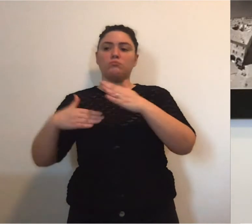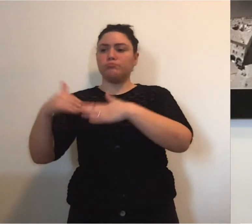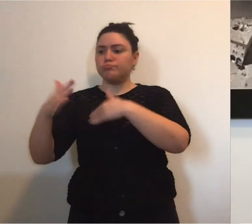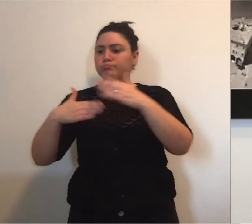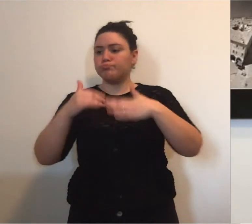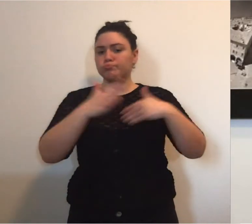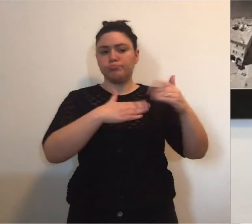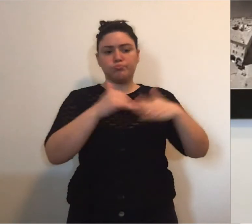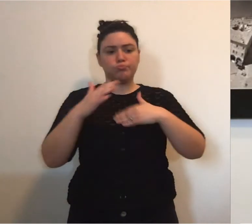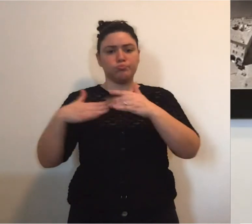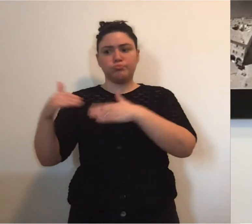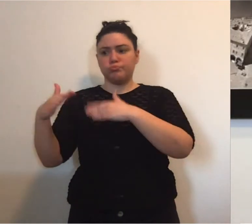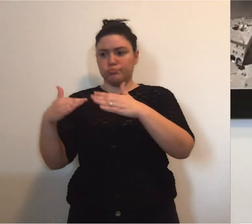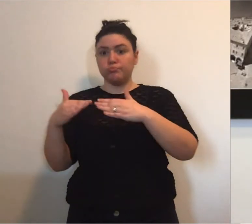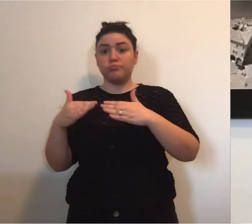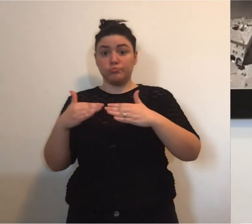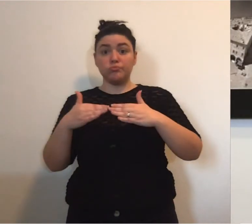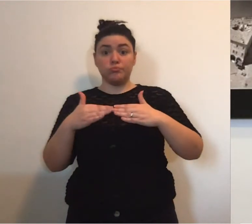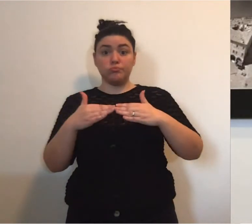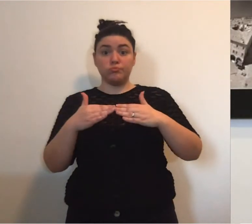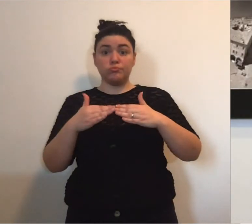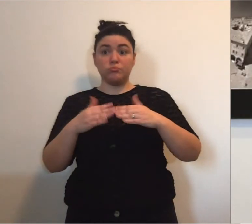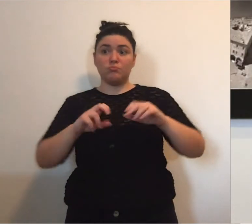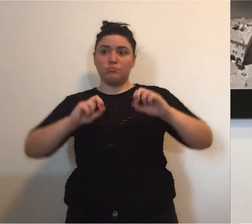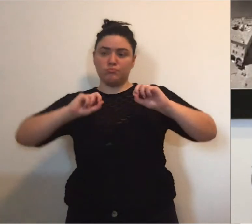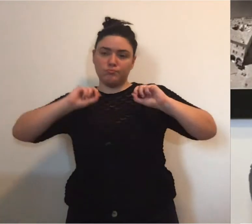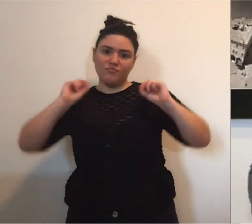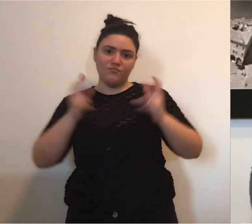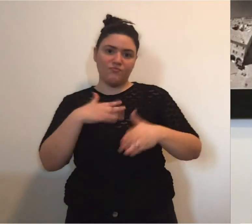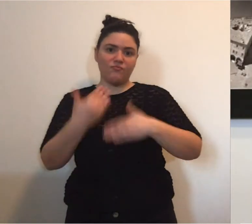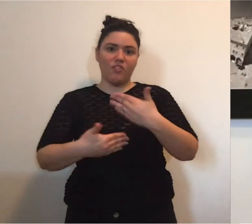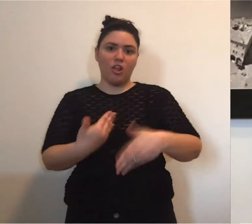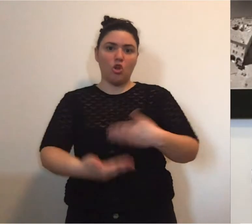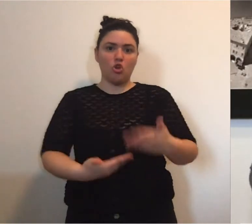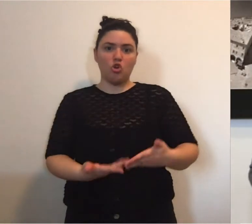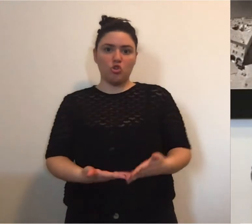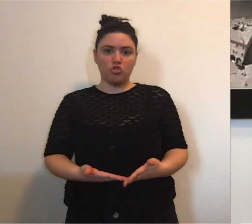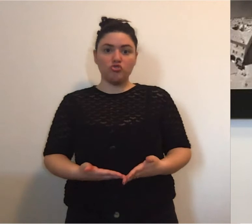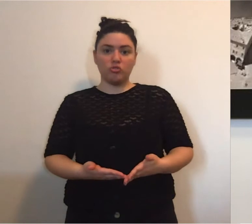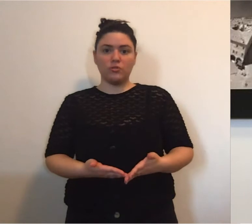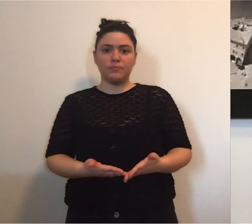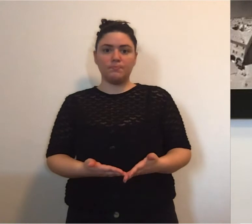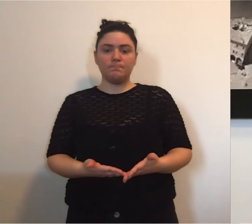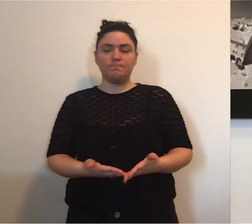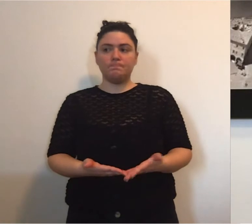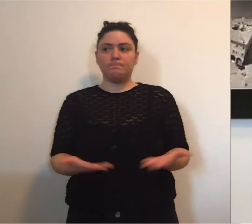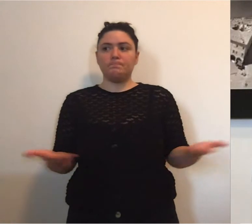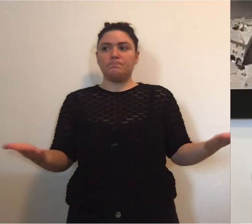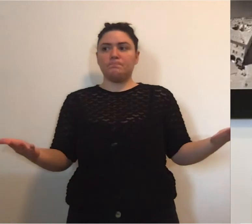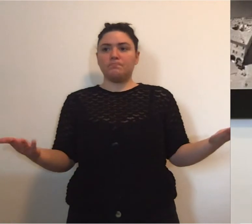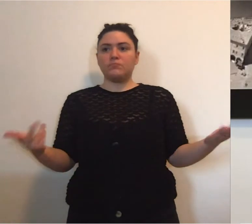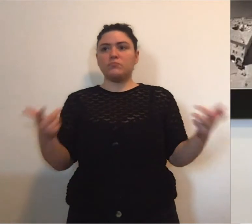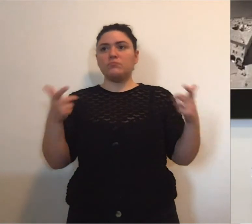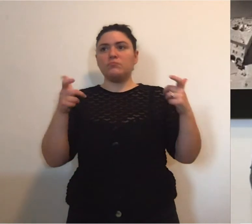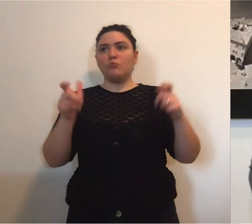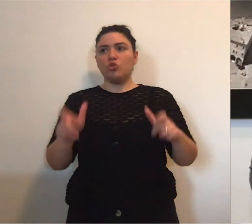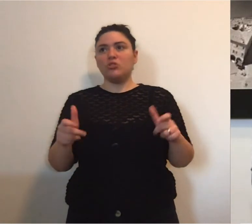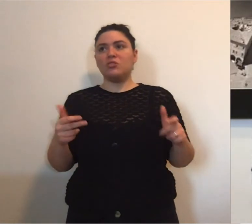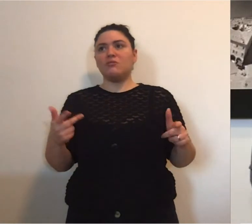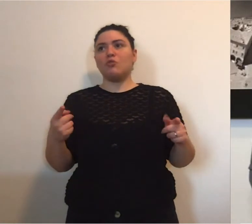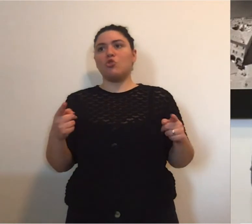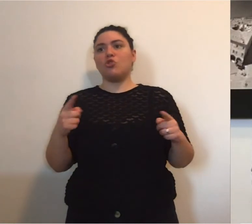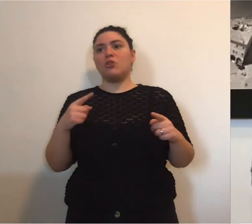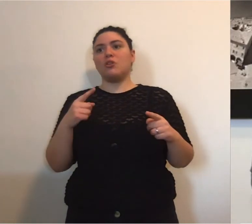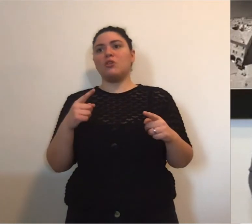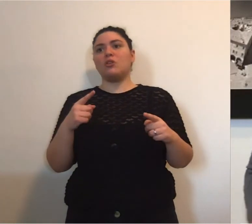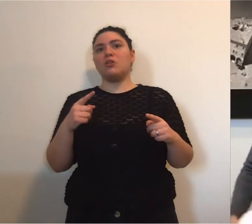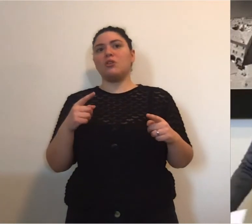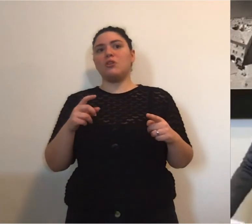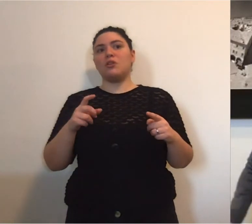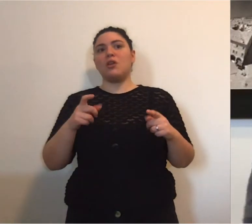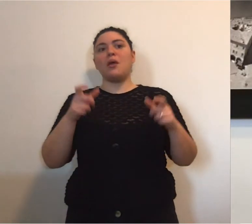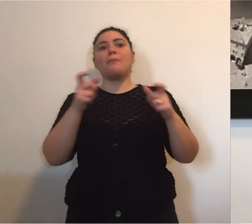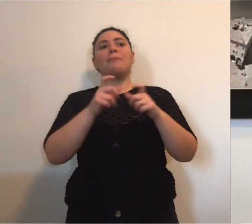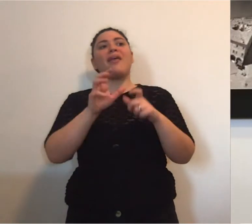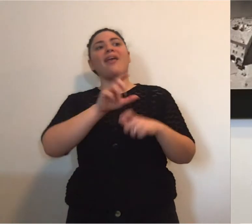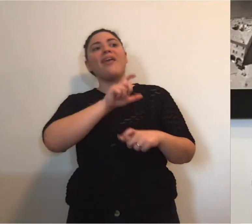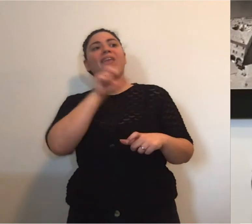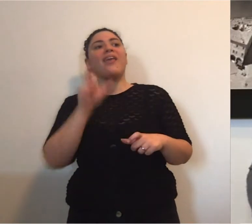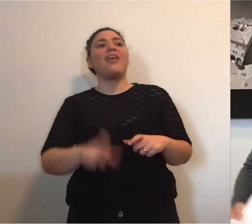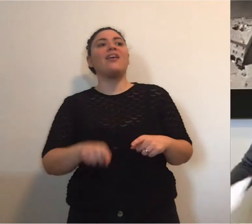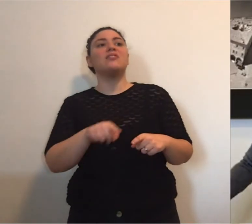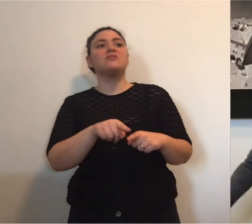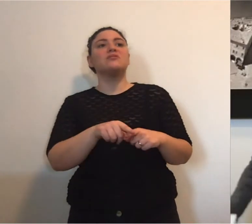infrastrutture, lo dico in una giornata che dal punto di vista delle infrastrutture ha segnato l'ennesimo momento